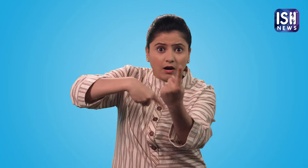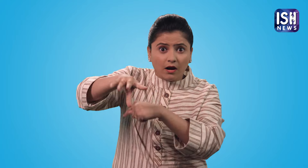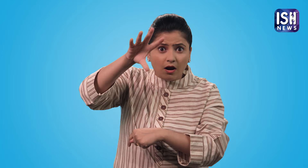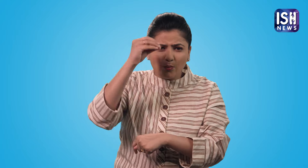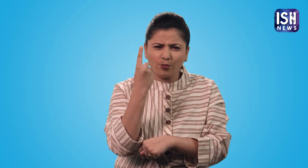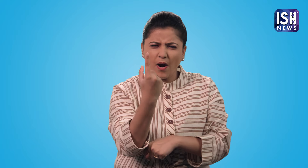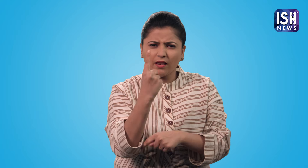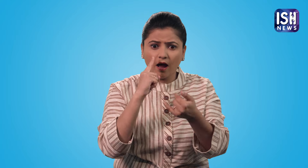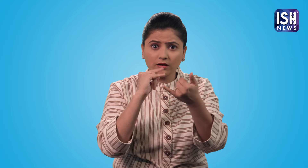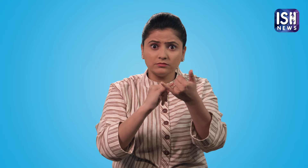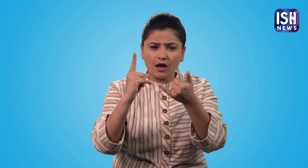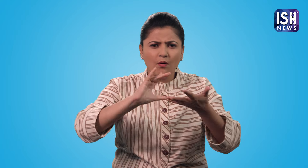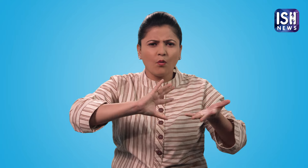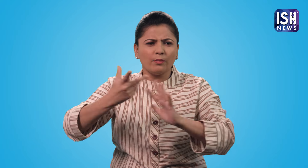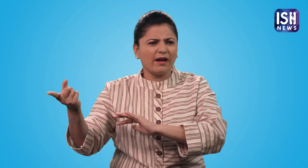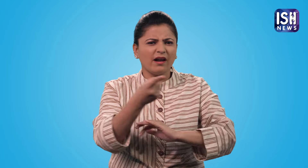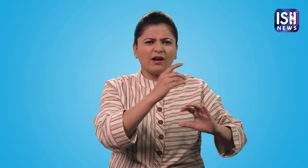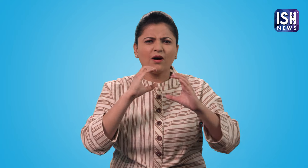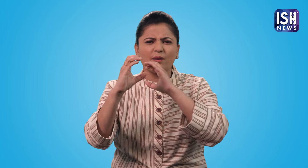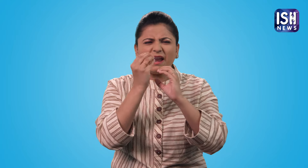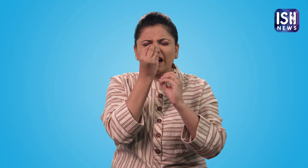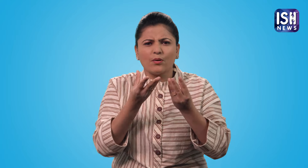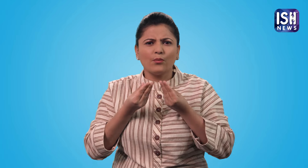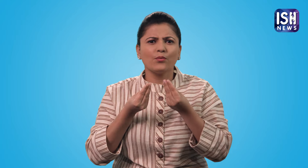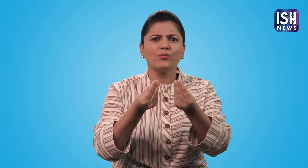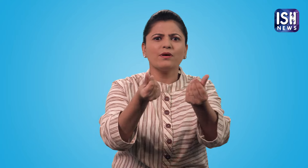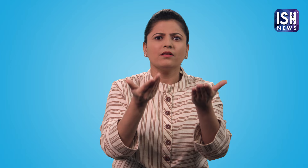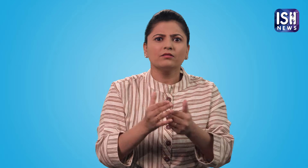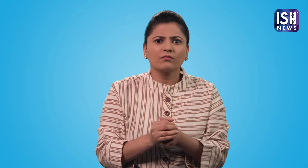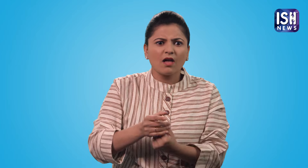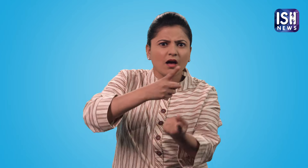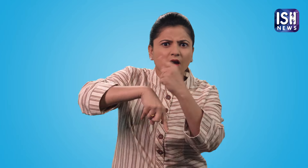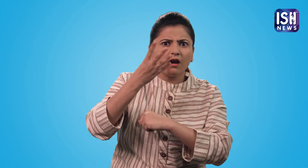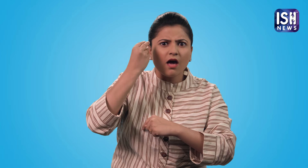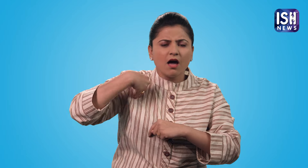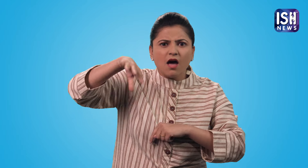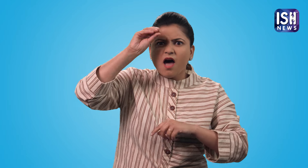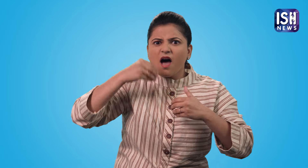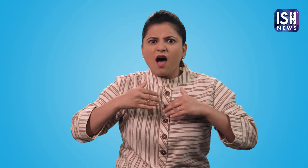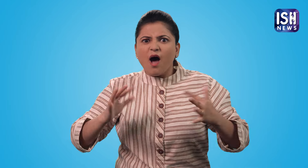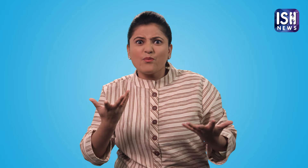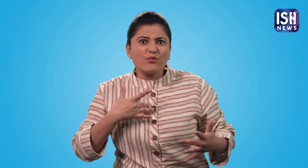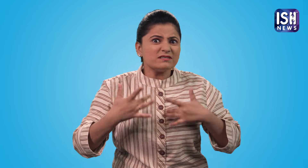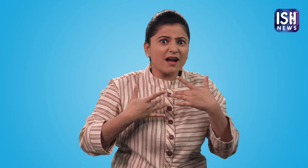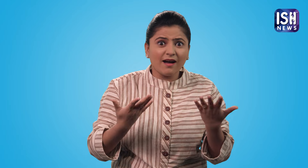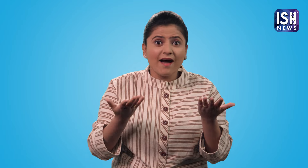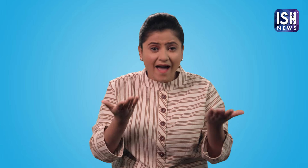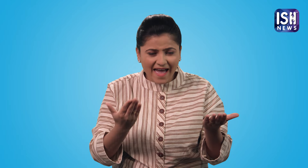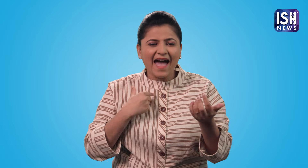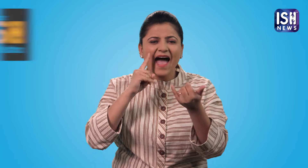लोगों के आयेसल सीखने के बाद वे डेफ के साथ fluently बाद कर सकते है अब आयेसल शिक्षा के आयेसल कोस के